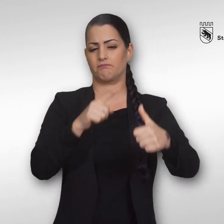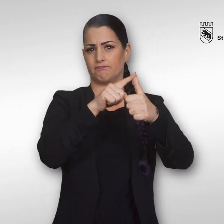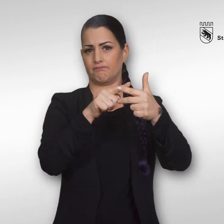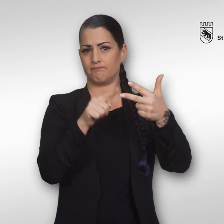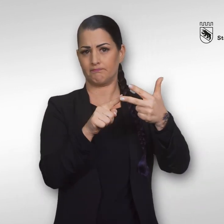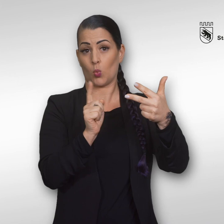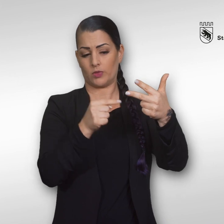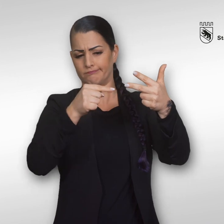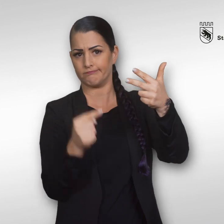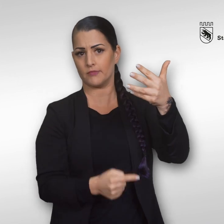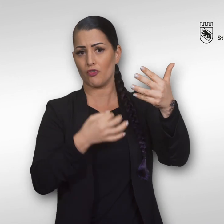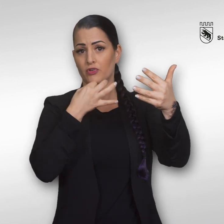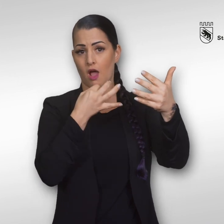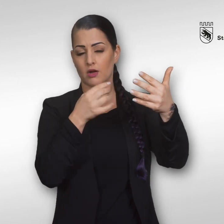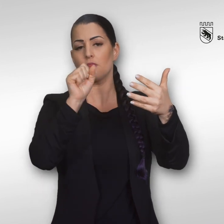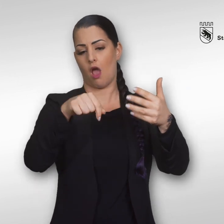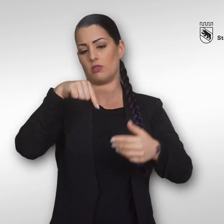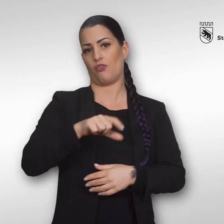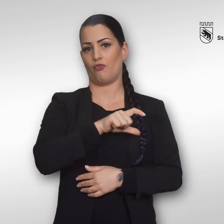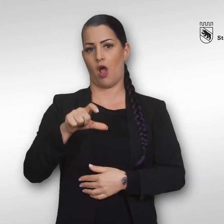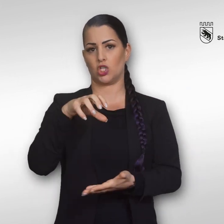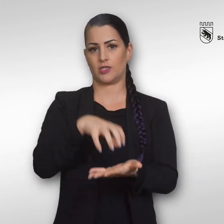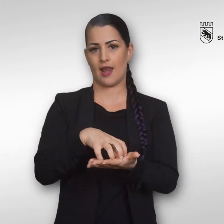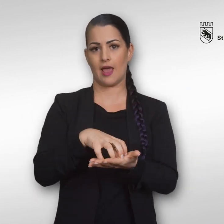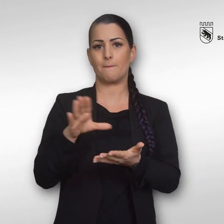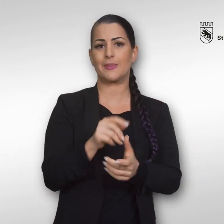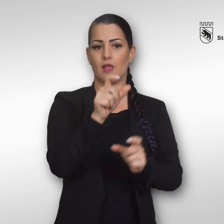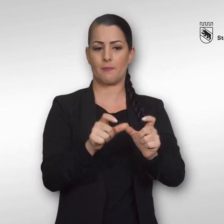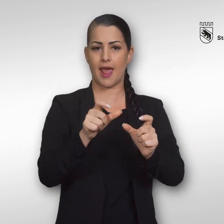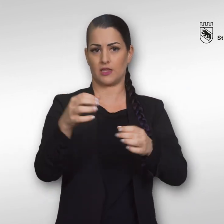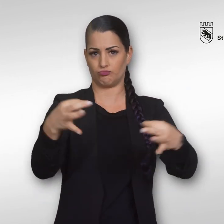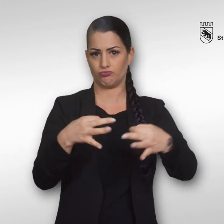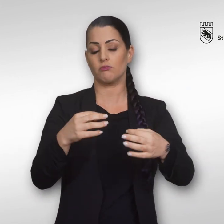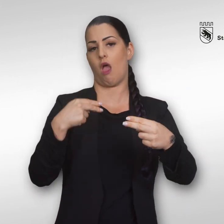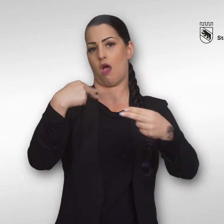Diese und viele weitere Fragen können Ihnen die Mitarbeiterinnen der Fachstelle beantworten.